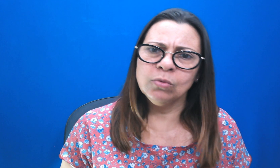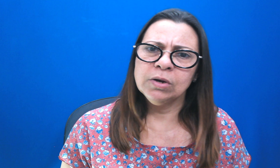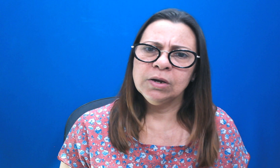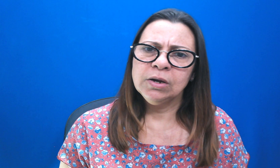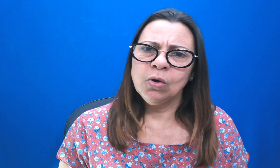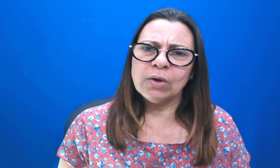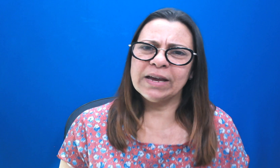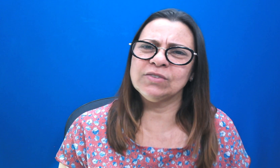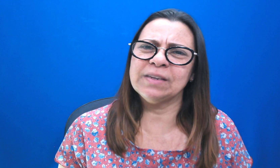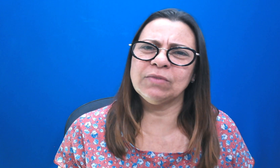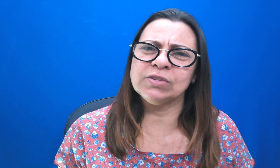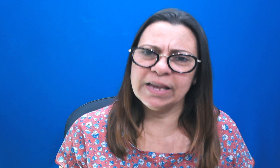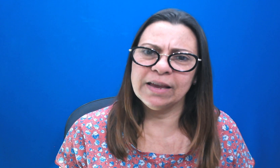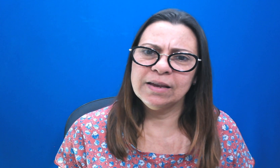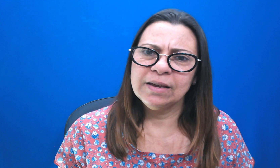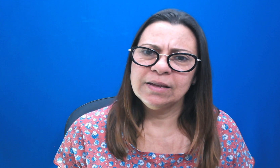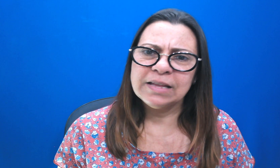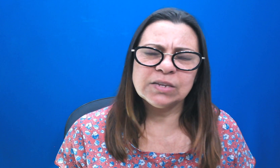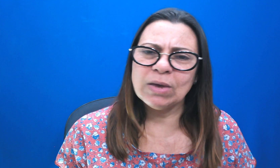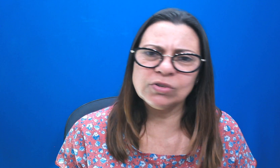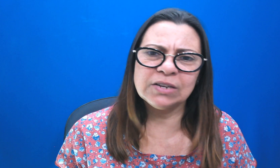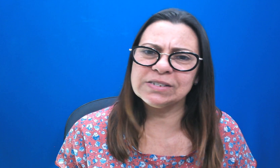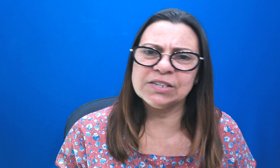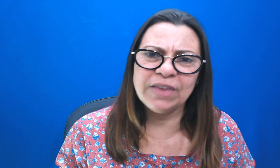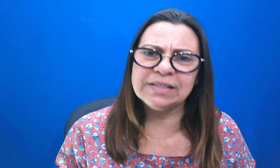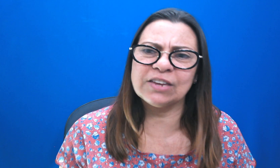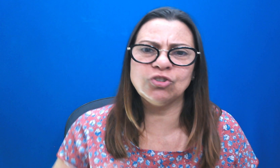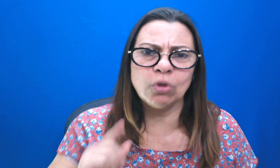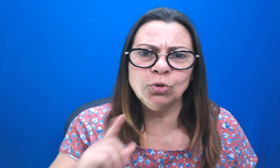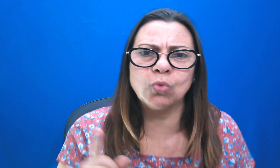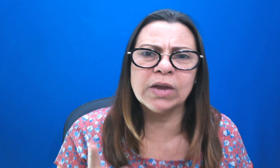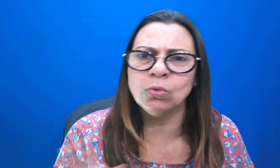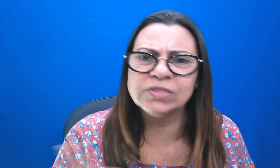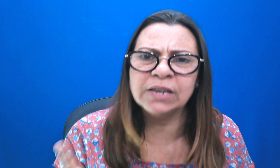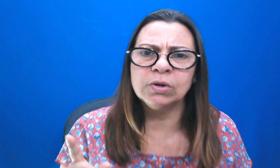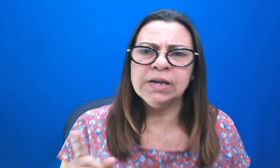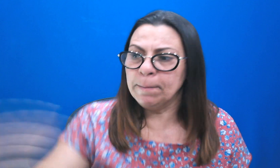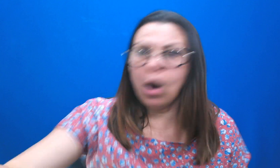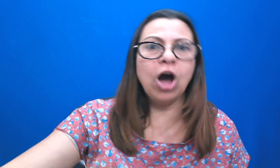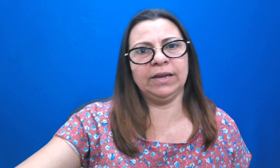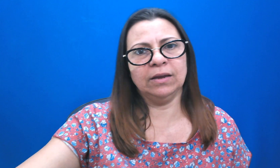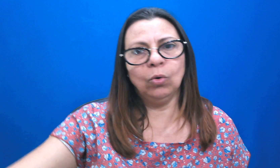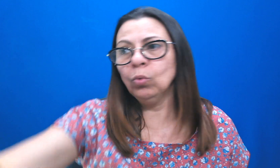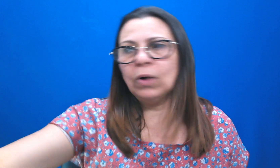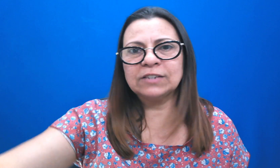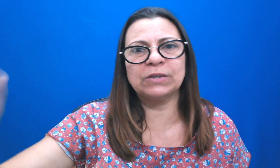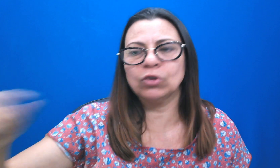Então, o que eu quero dizer pra você? Tem situações em nossas vidas que a gente toma um escorregãozinho e morre. As pessoas